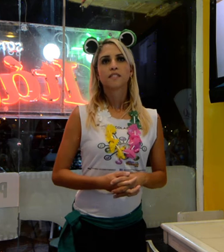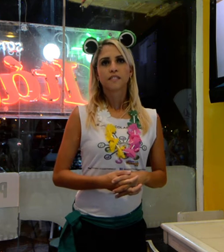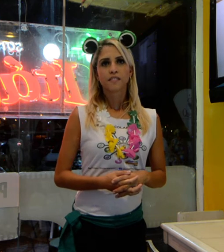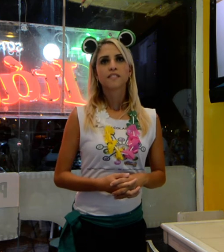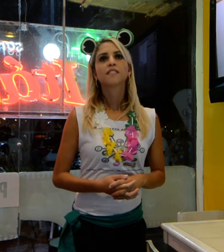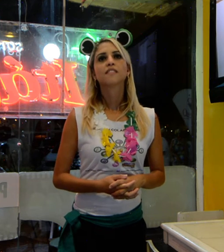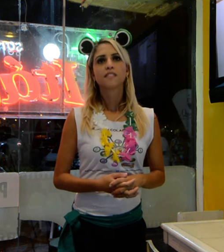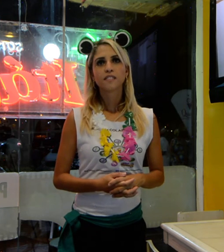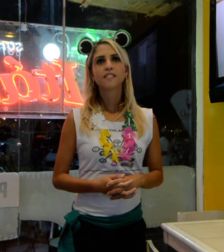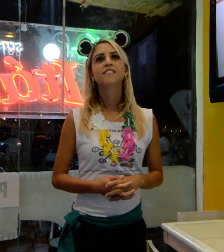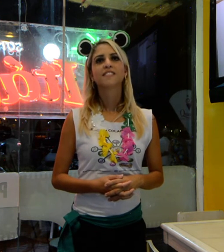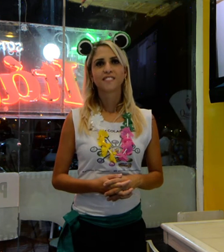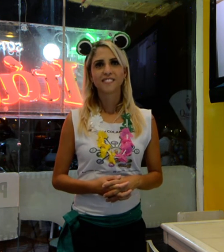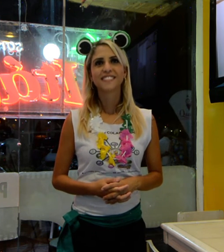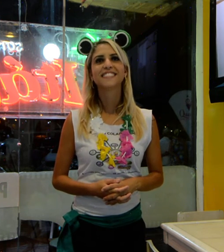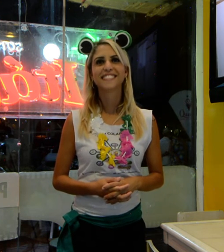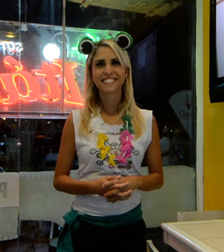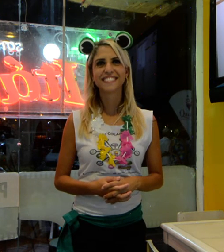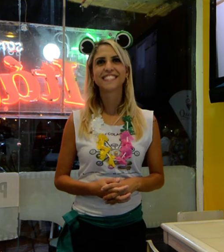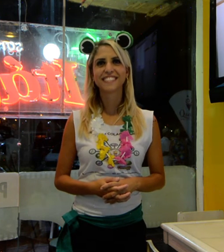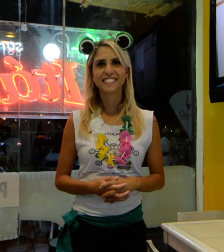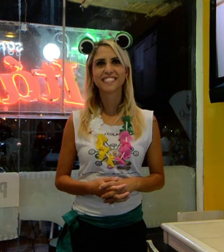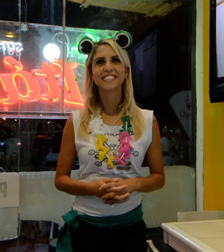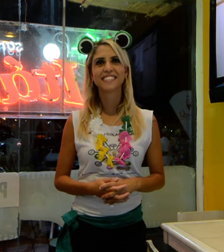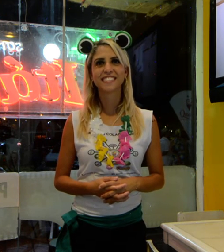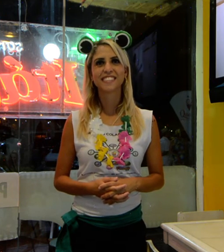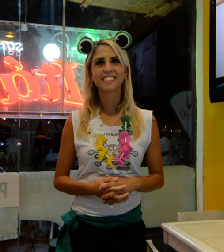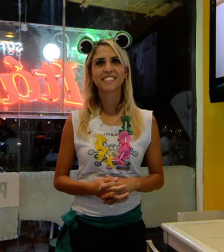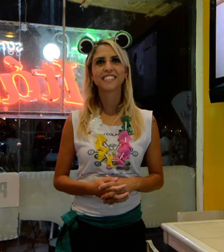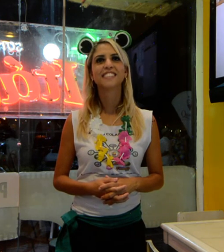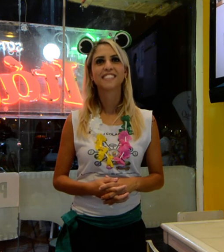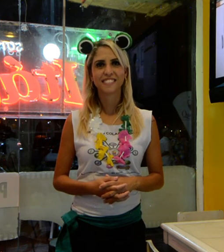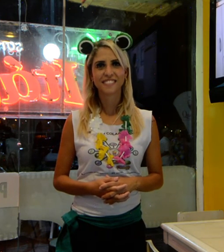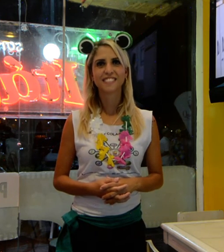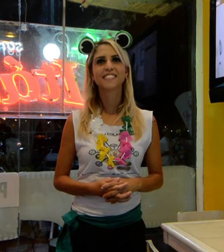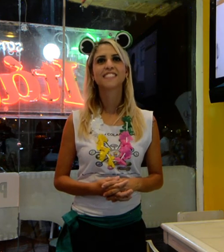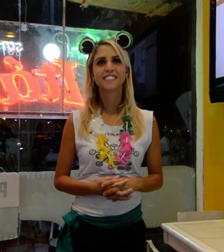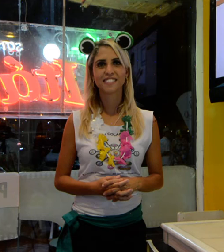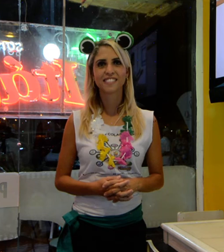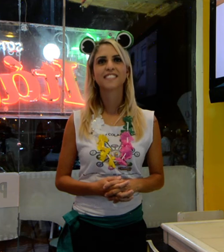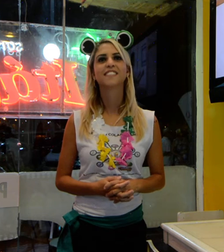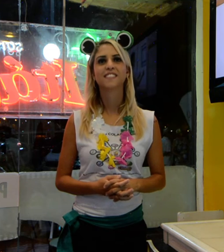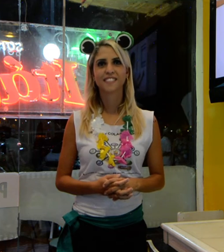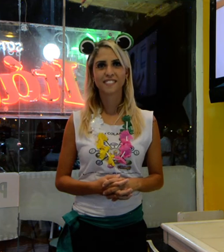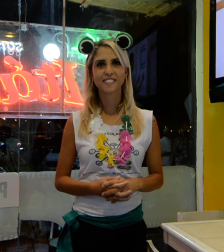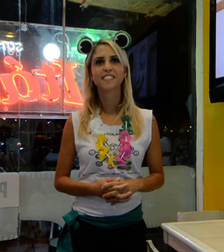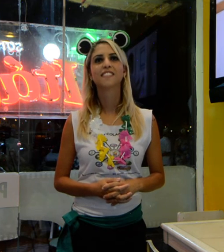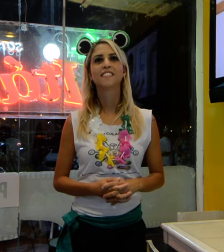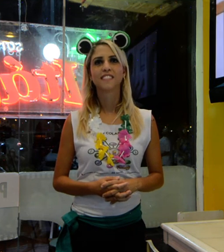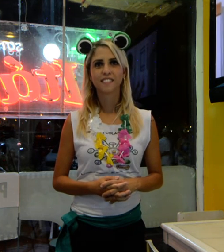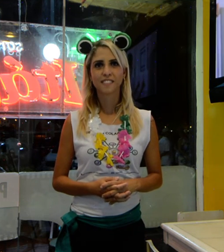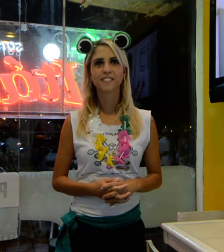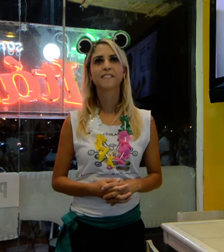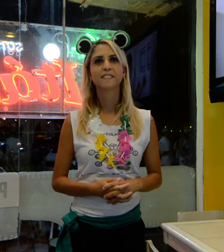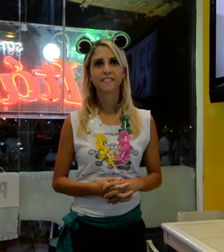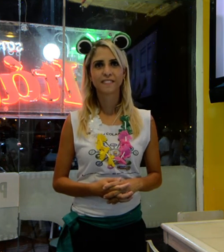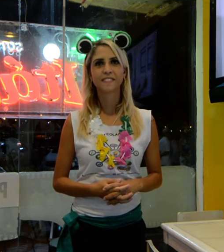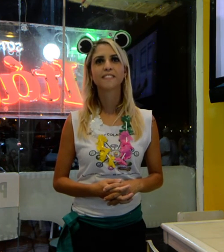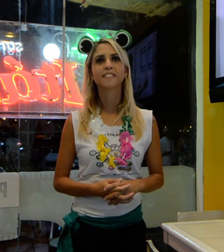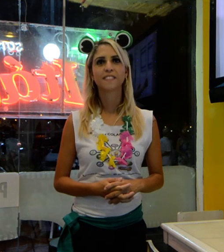falasse um pouco mais o que você pensa em projetos futuros, você acha que isso vai